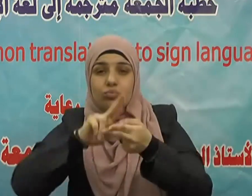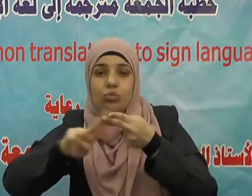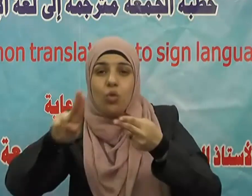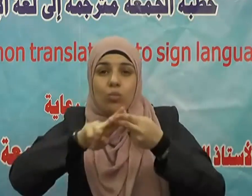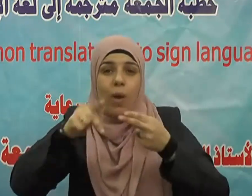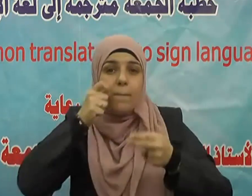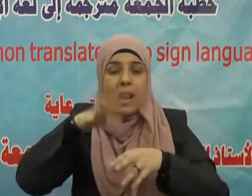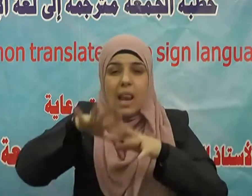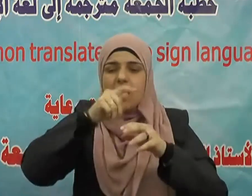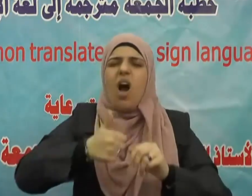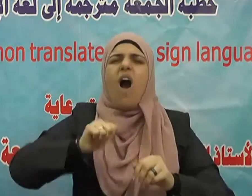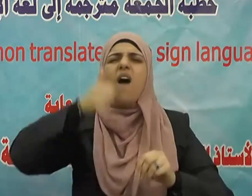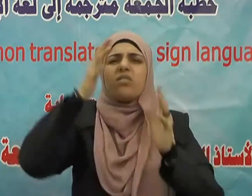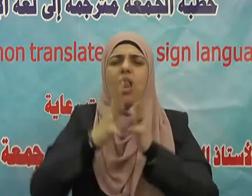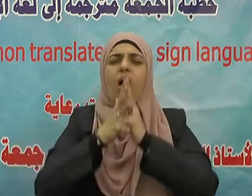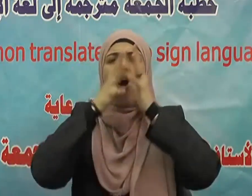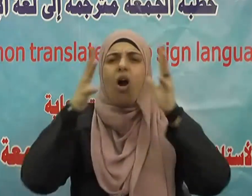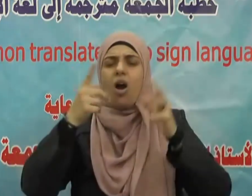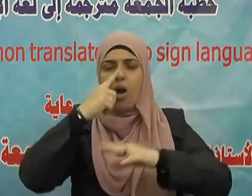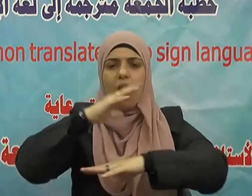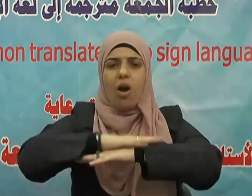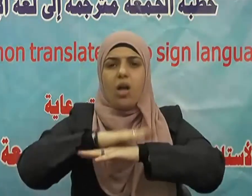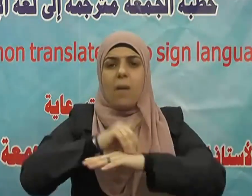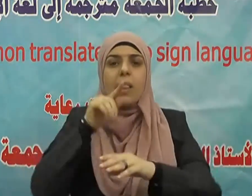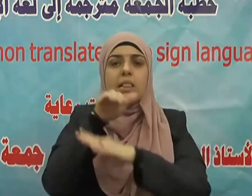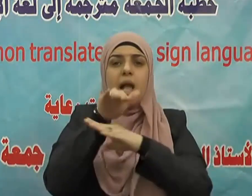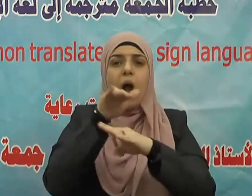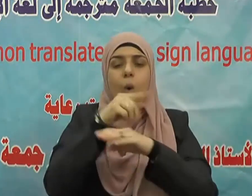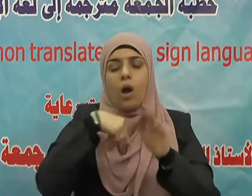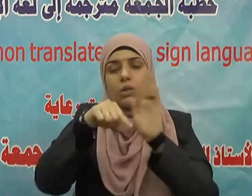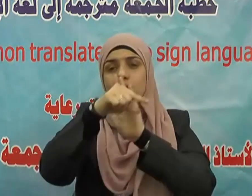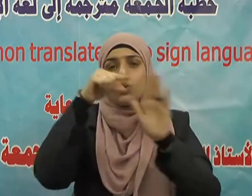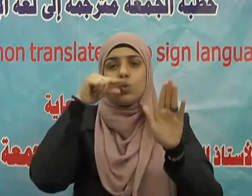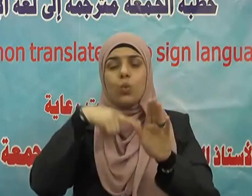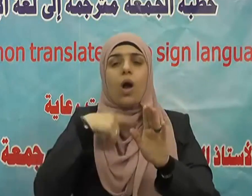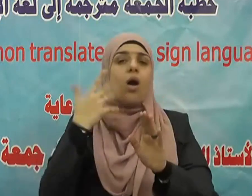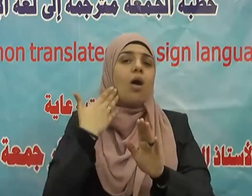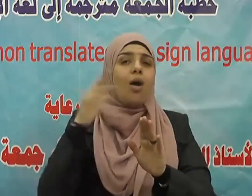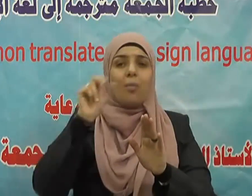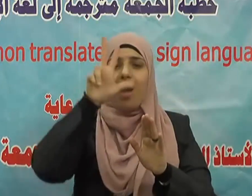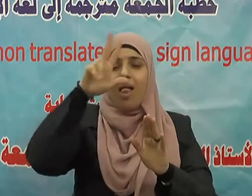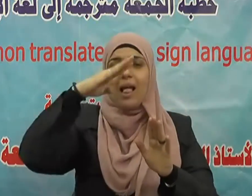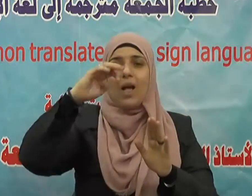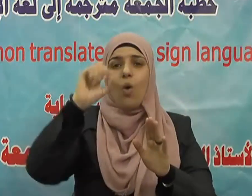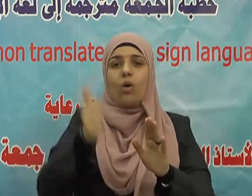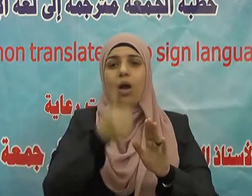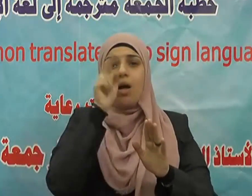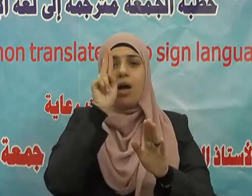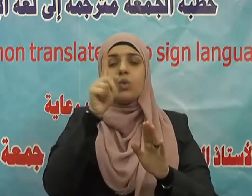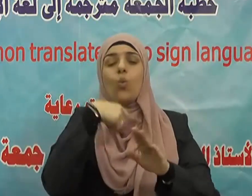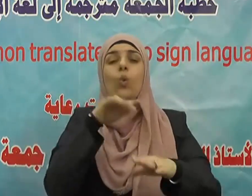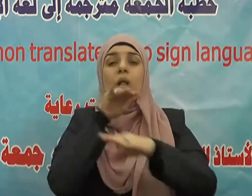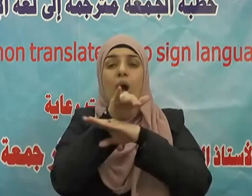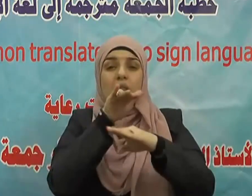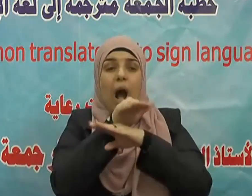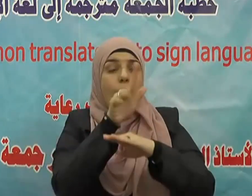وصحبه والتابعين إخوة الإسلام إن من أعظم القيم التي دعت